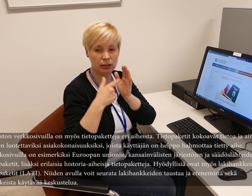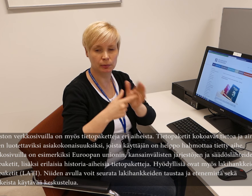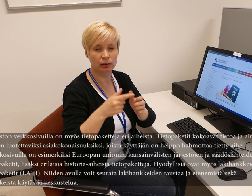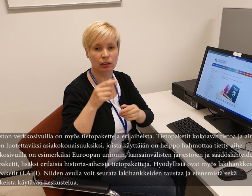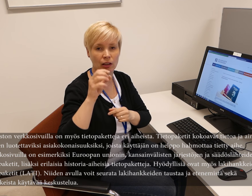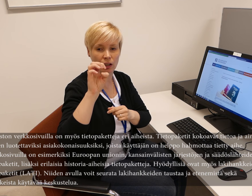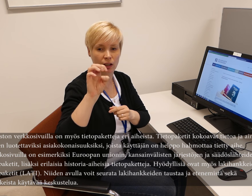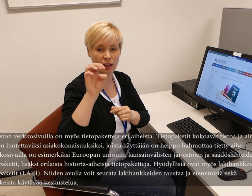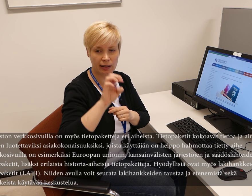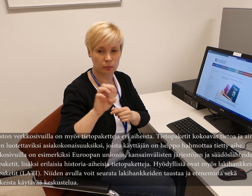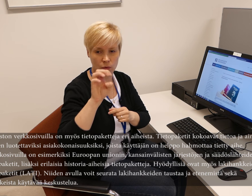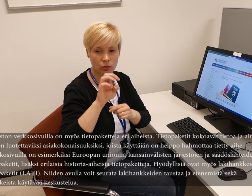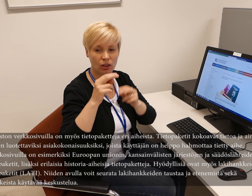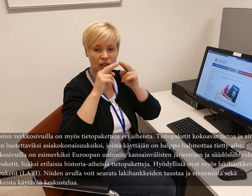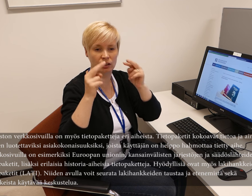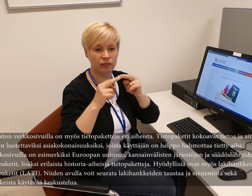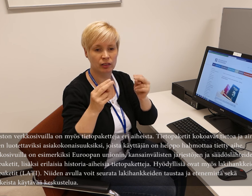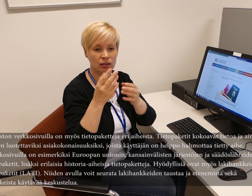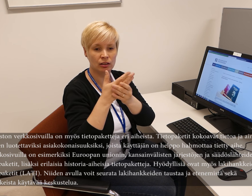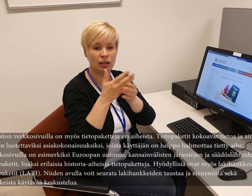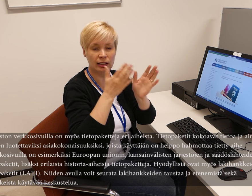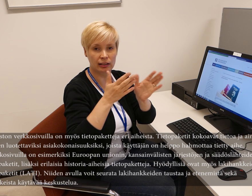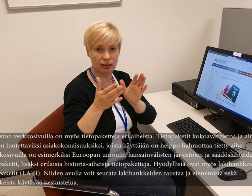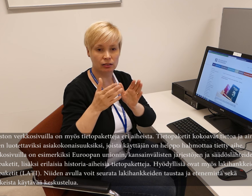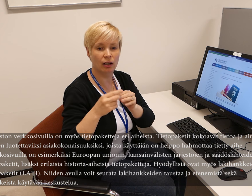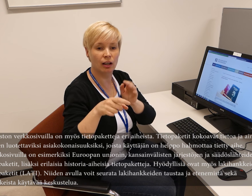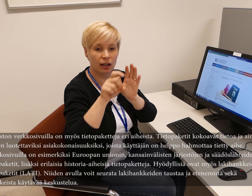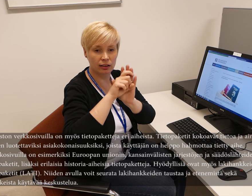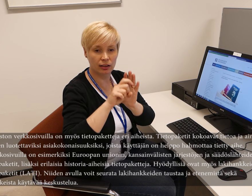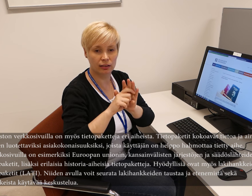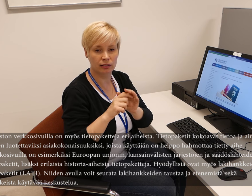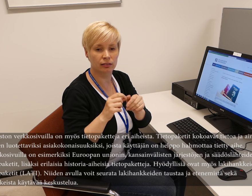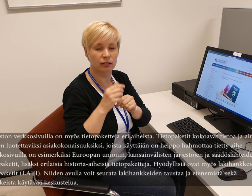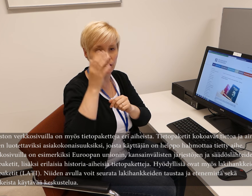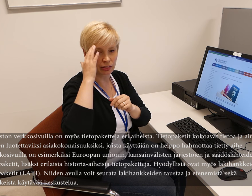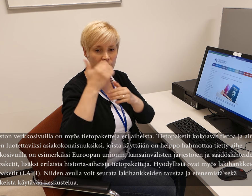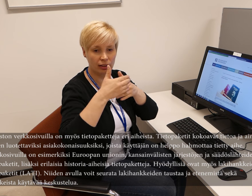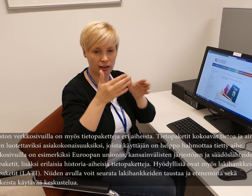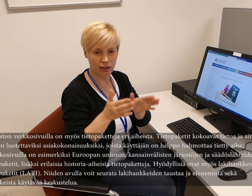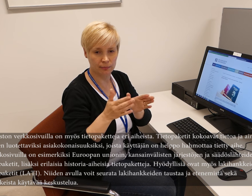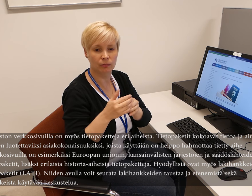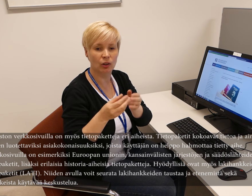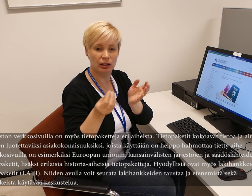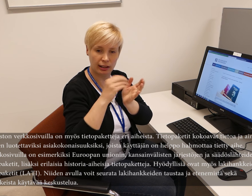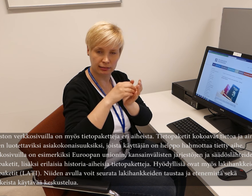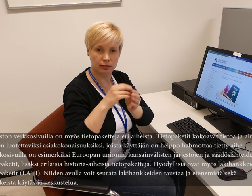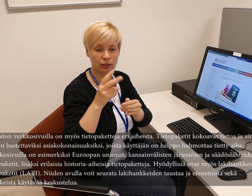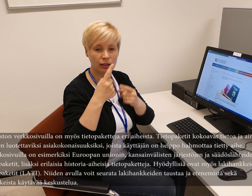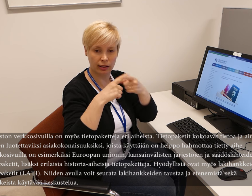Verkkosivuilla on esimerkiksi Euroopan unionin, kansainvälisten järjestöjen ja säädöslähteiden tietopaketit.